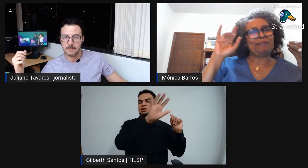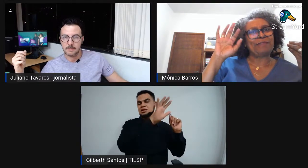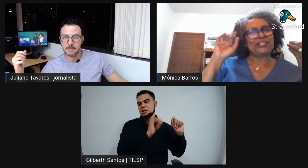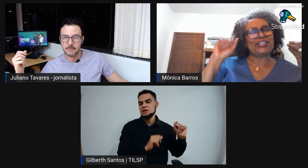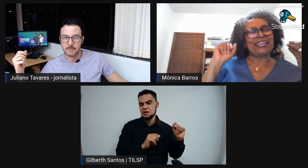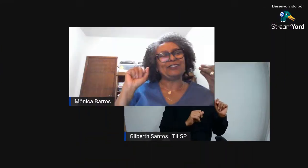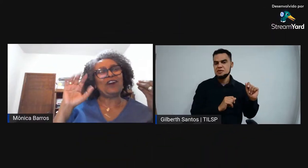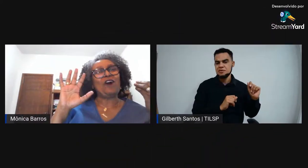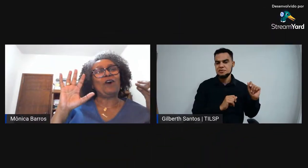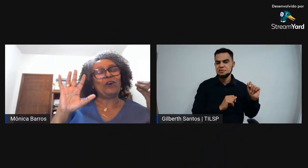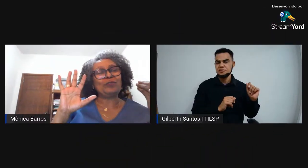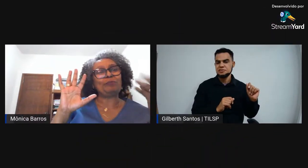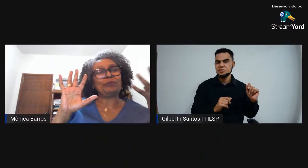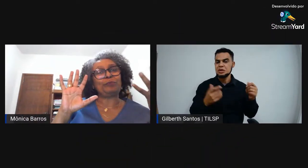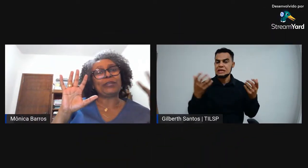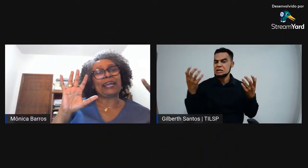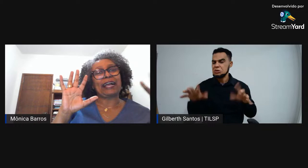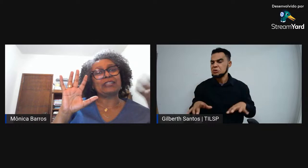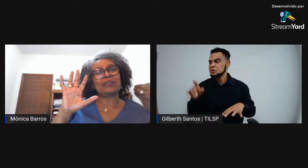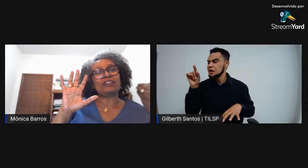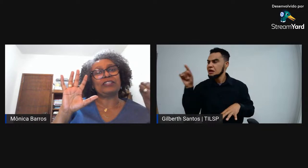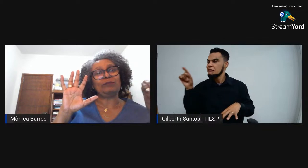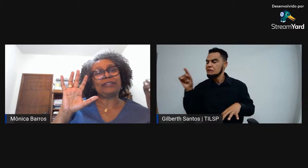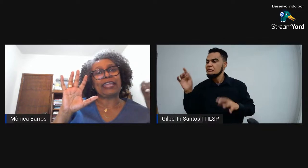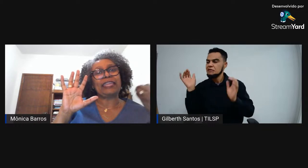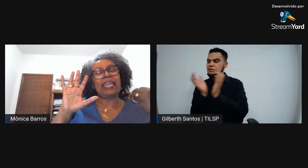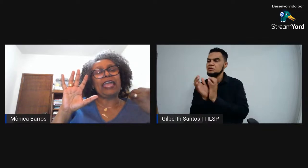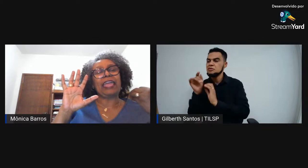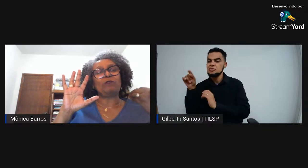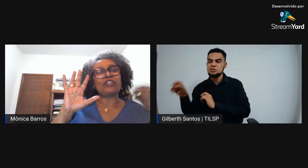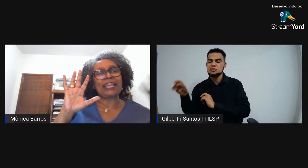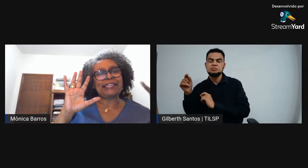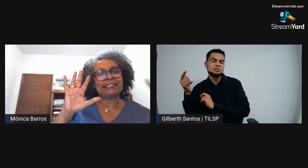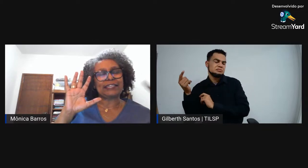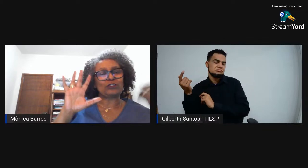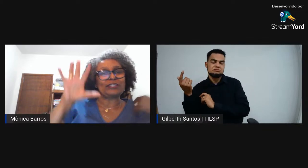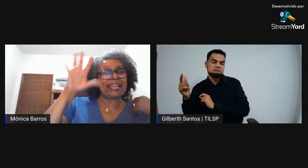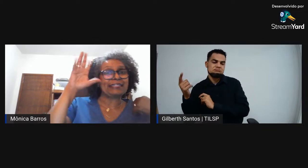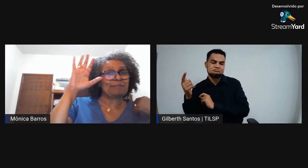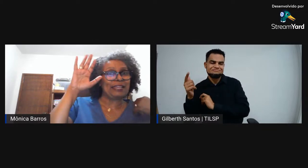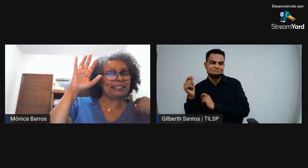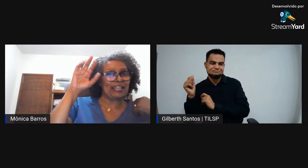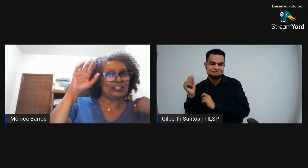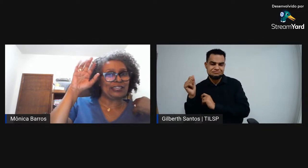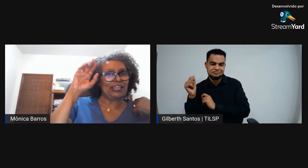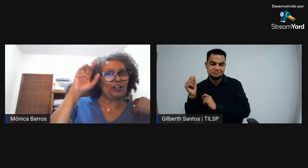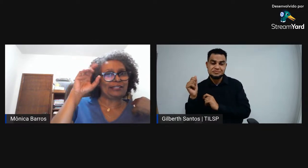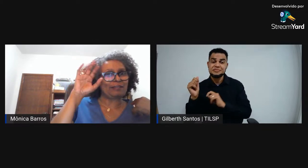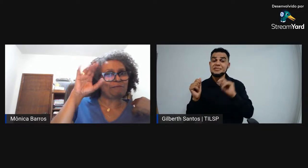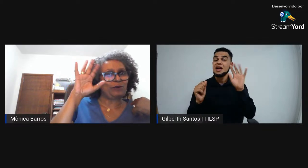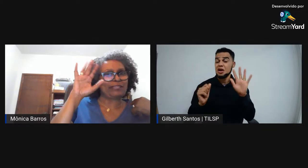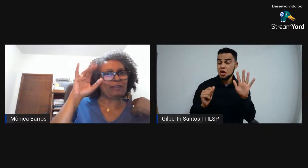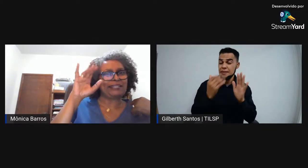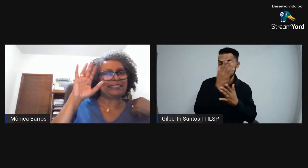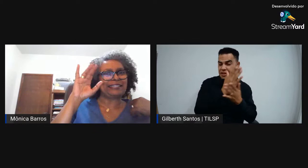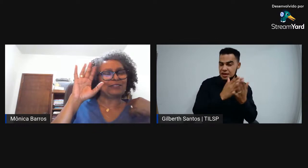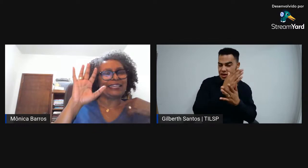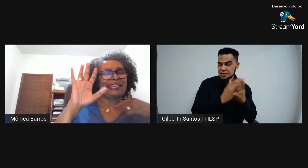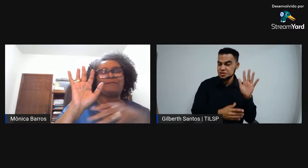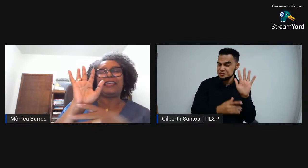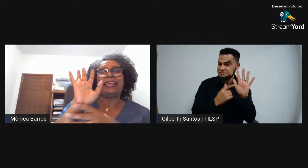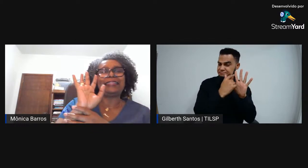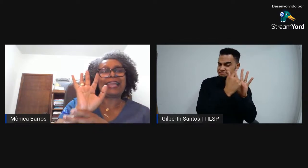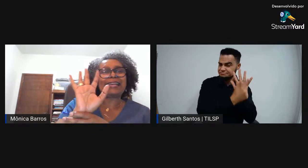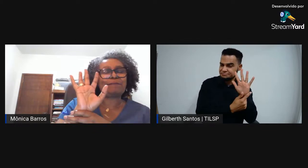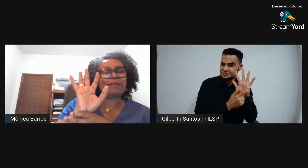que estão mexendo, ou por acaso elas não têm os requisitos. Dessa metade aqui, essa mão que está aparecendo